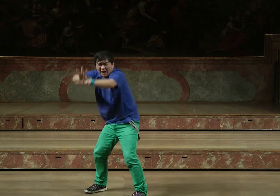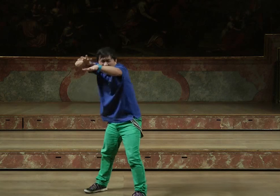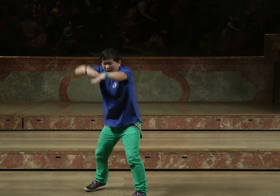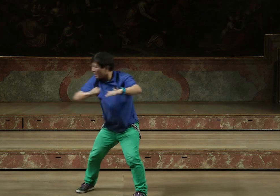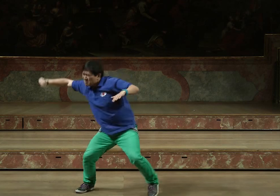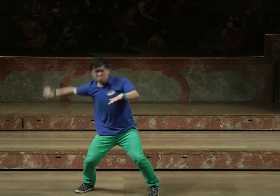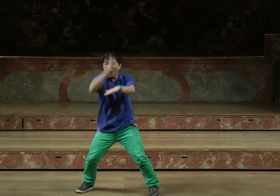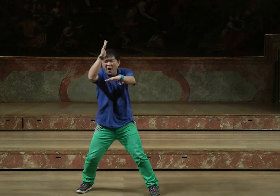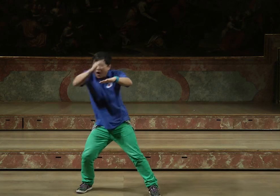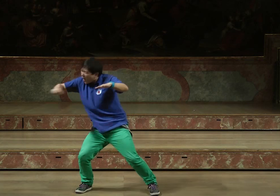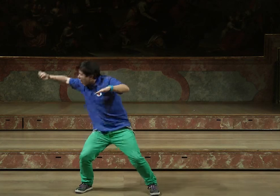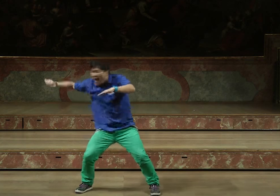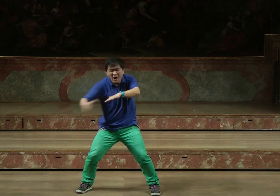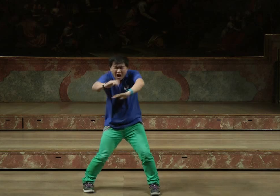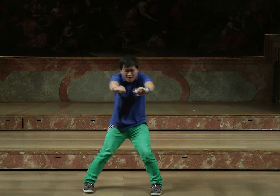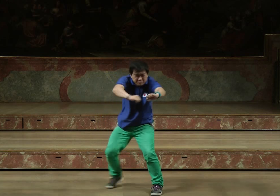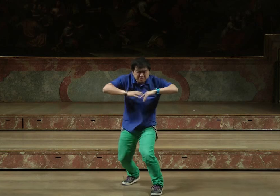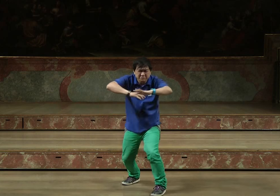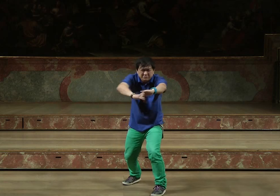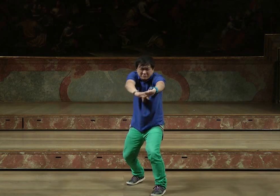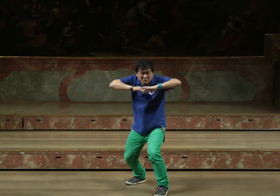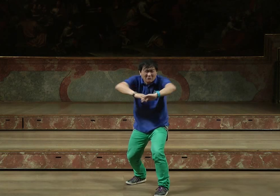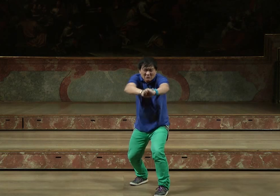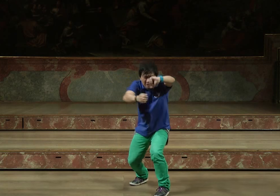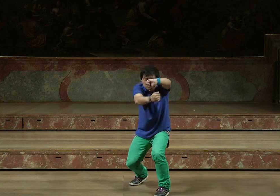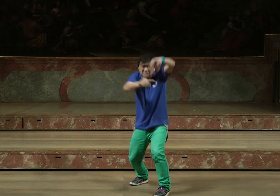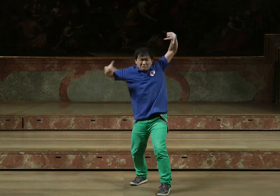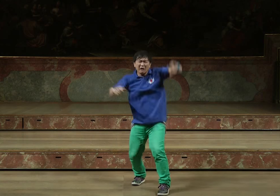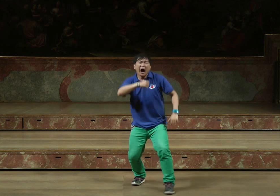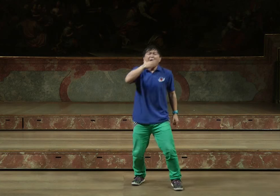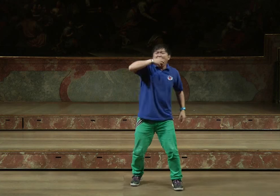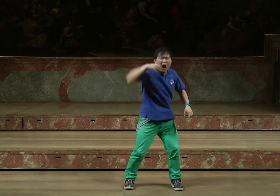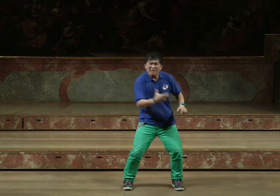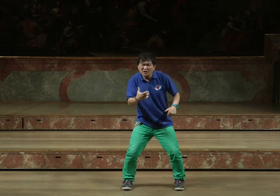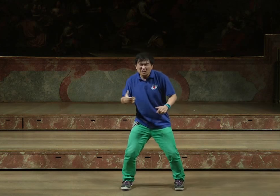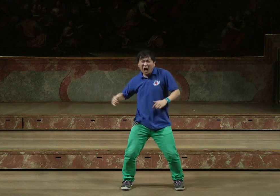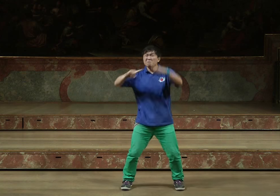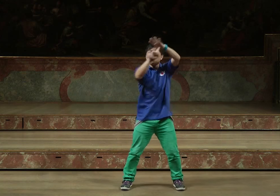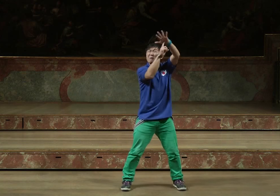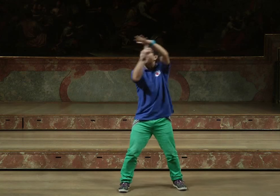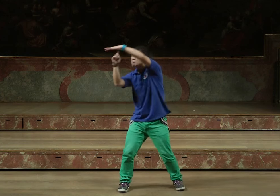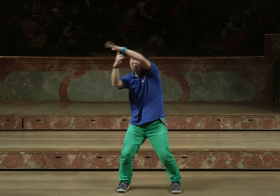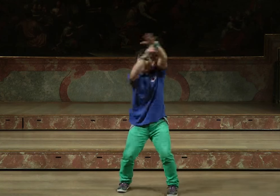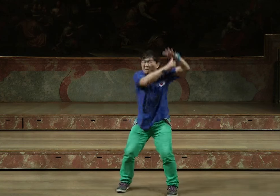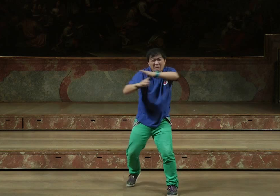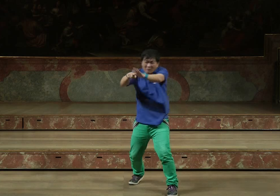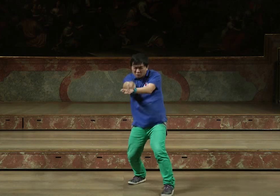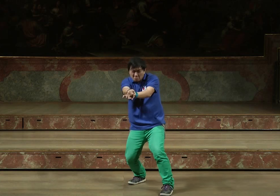den Bäumen, wo das Wasser plätschert, gehen wir weiter. Und wir landen in Afghanistan. Überall